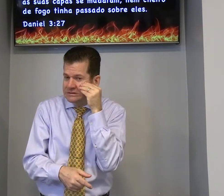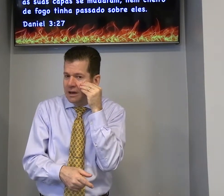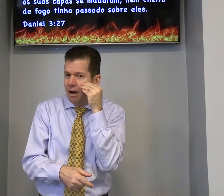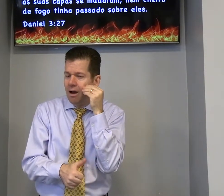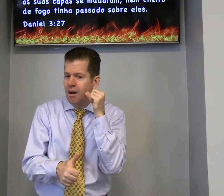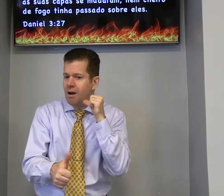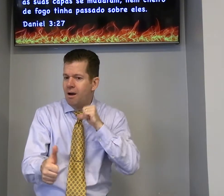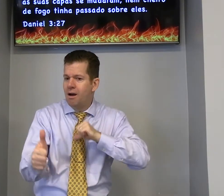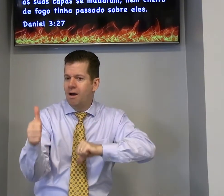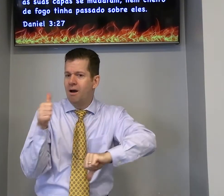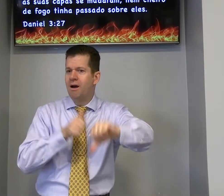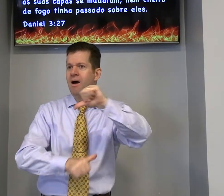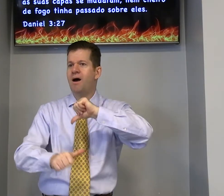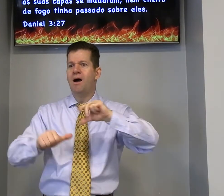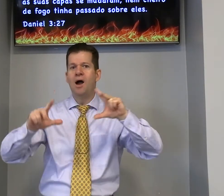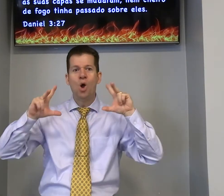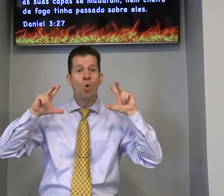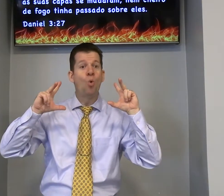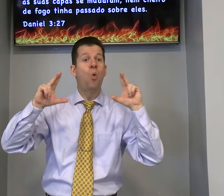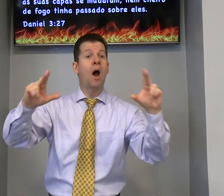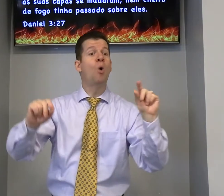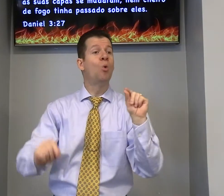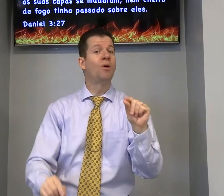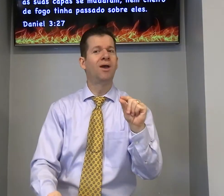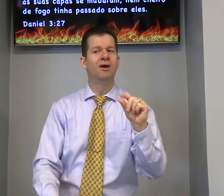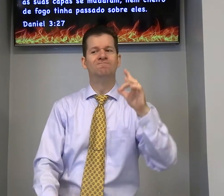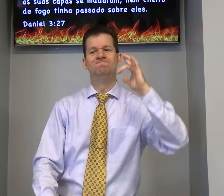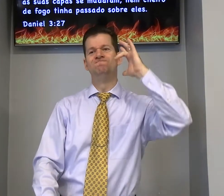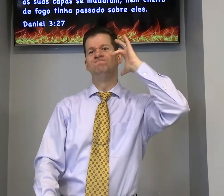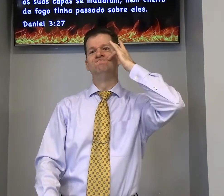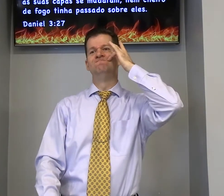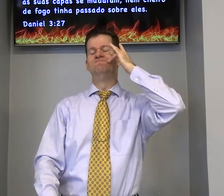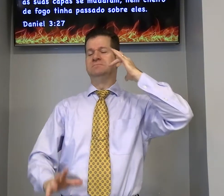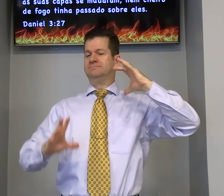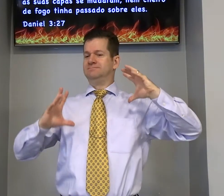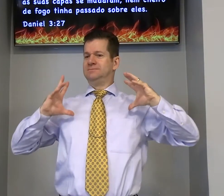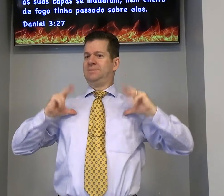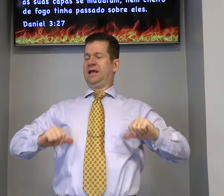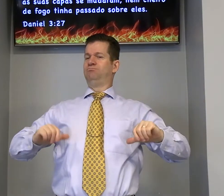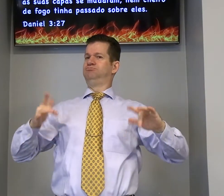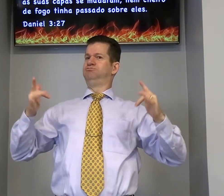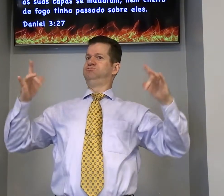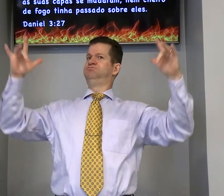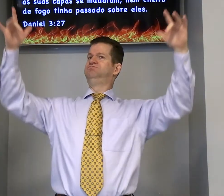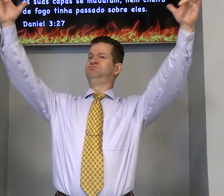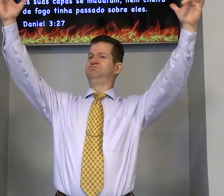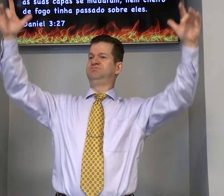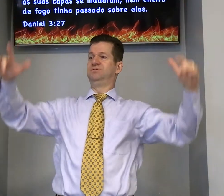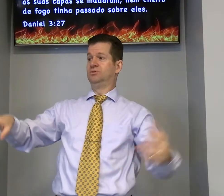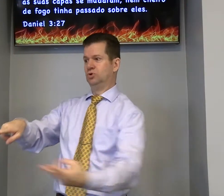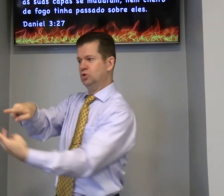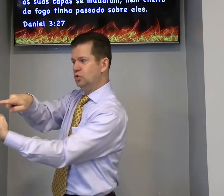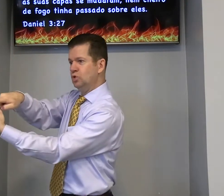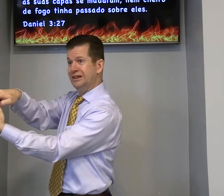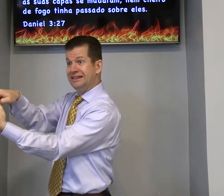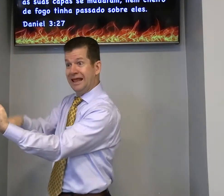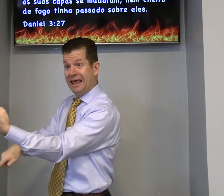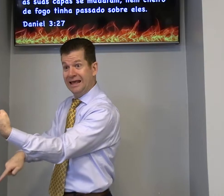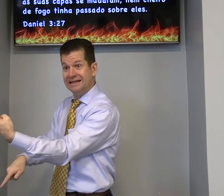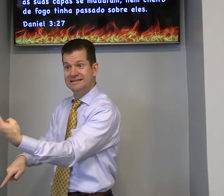tem problemas Deus está provando para mudar você sairá igual ouro você pode brigar